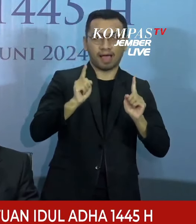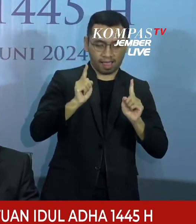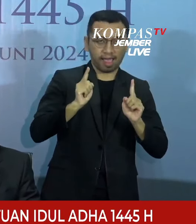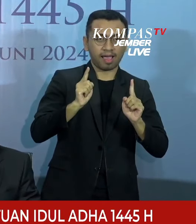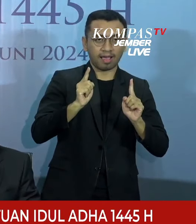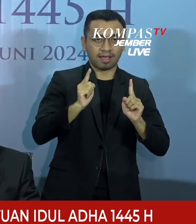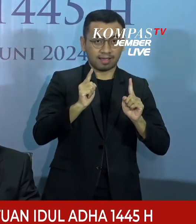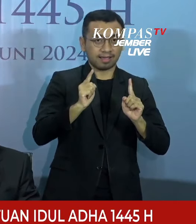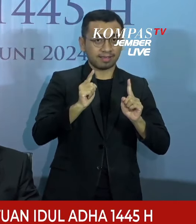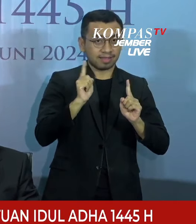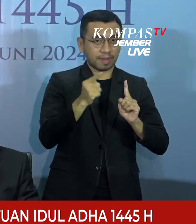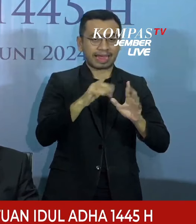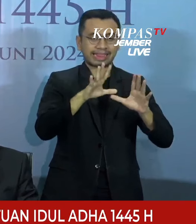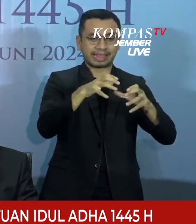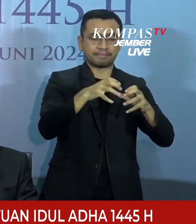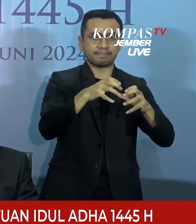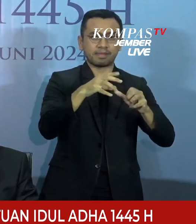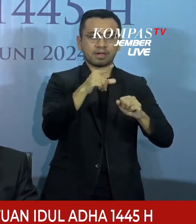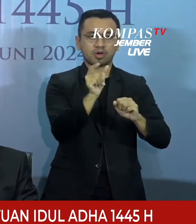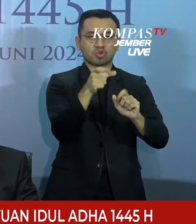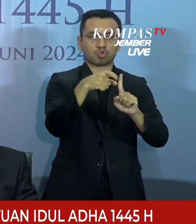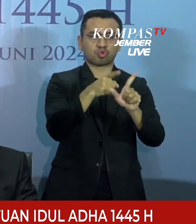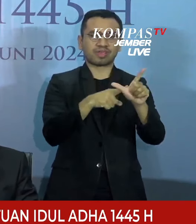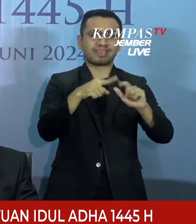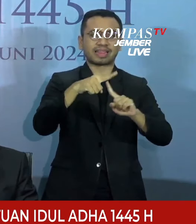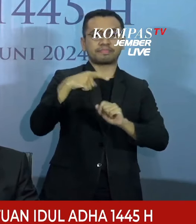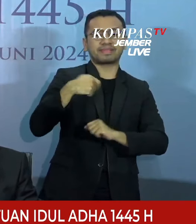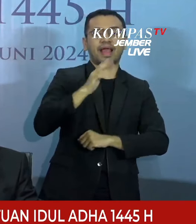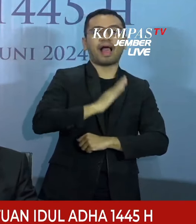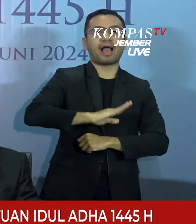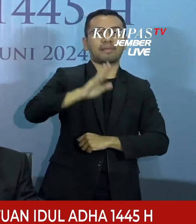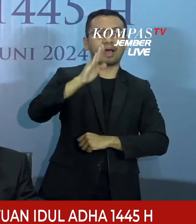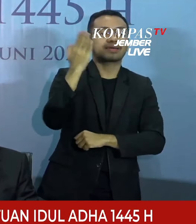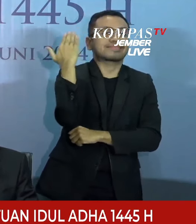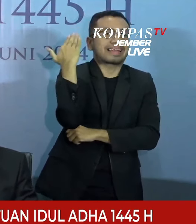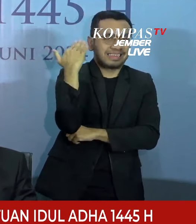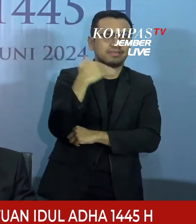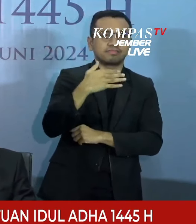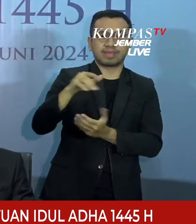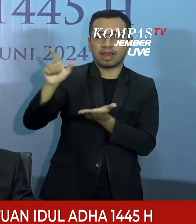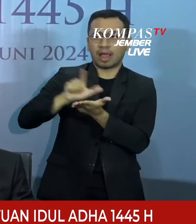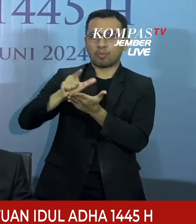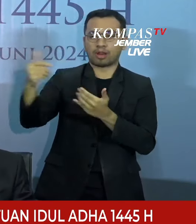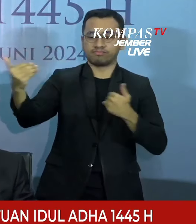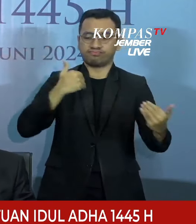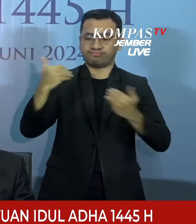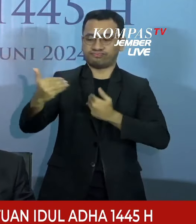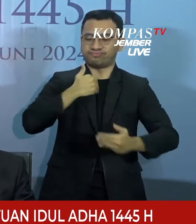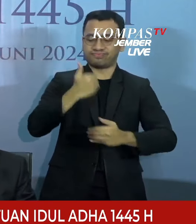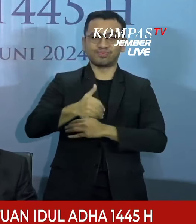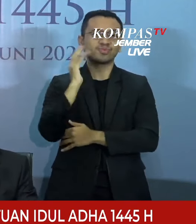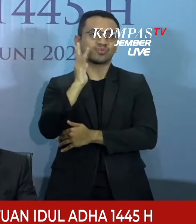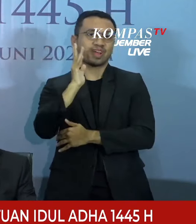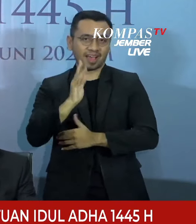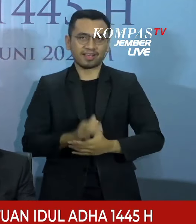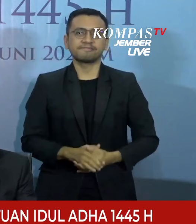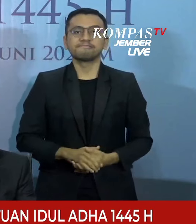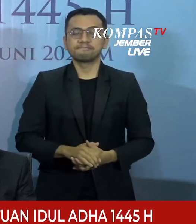tim rukyat Kementerian Agama beberapa waktu yang lalu. Secara hisap,